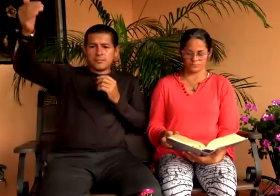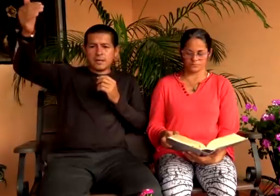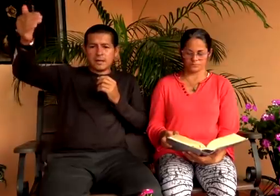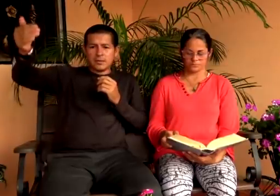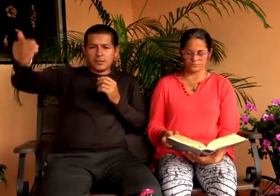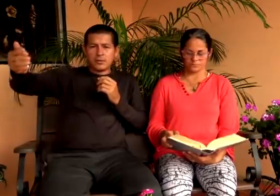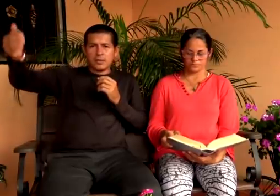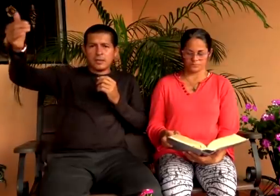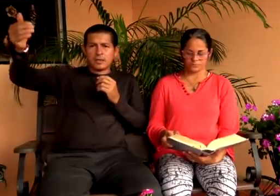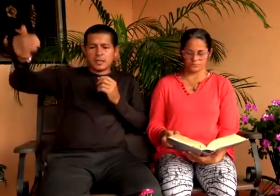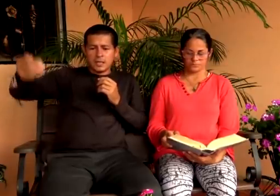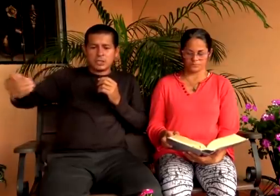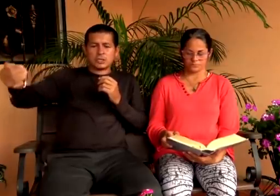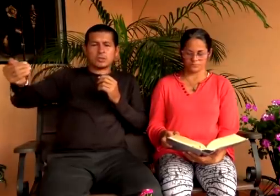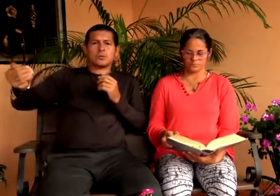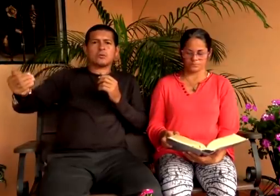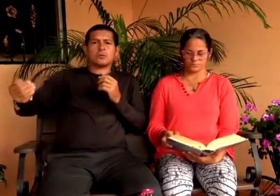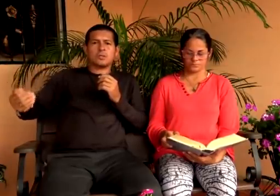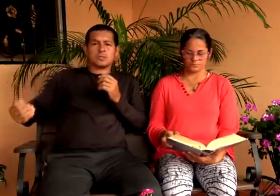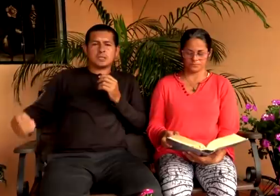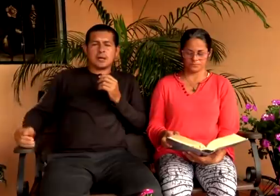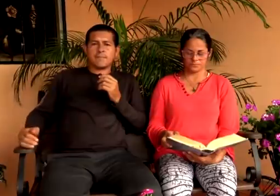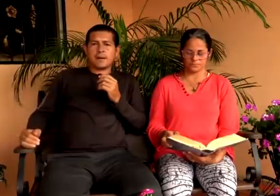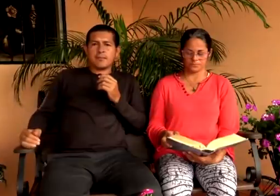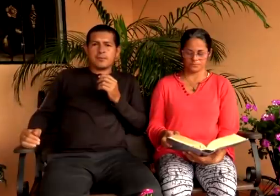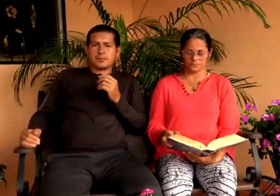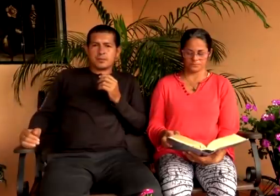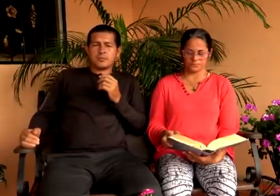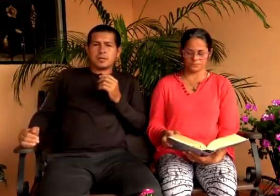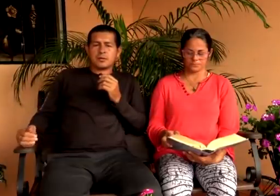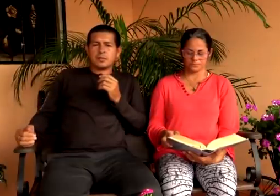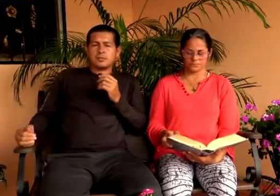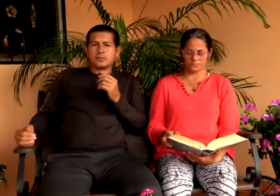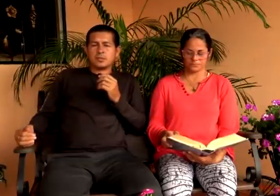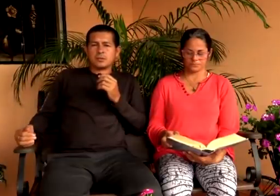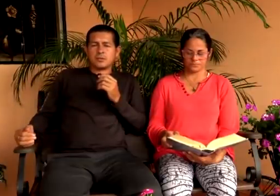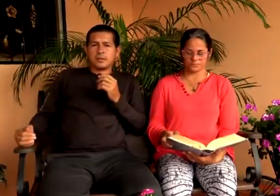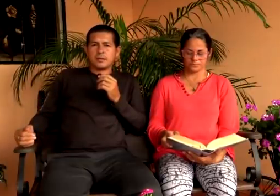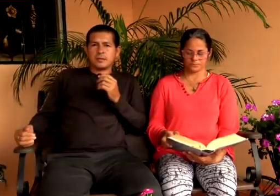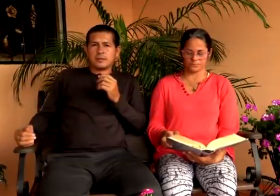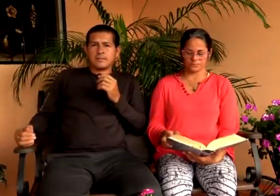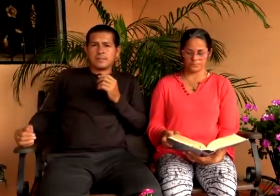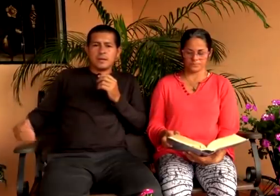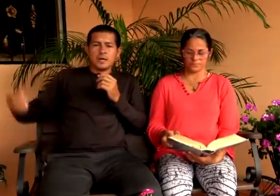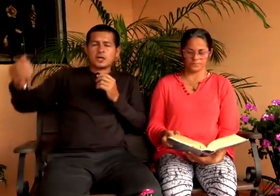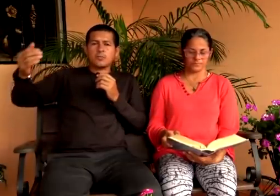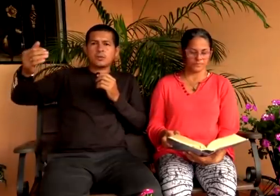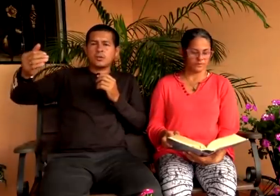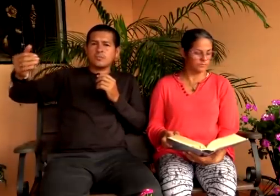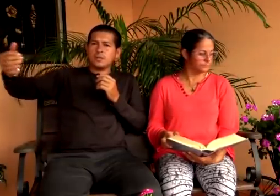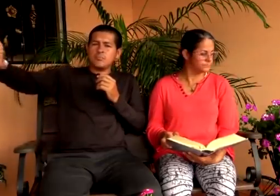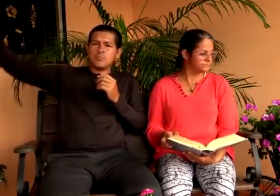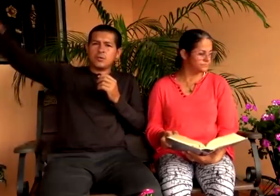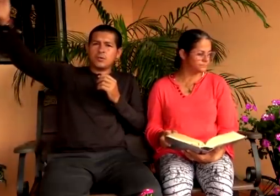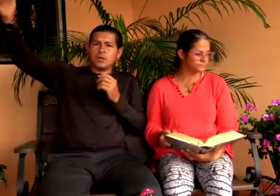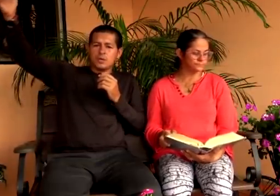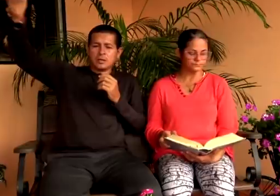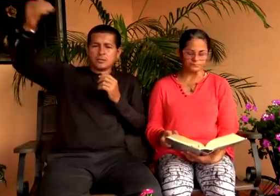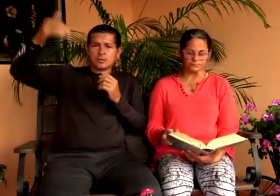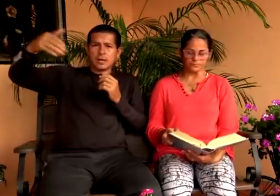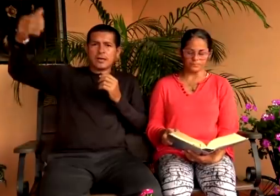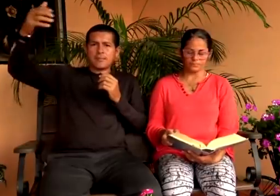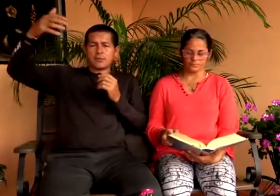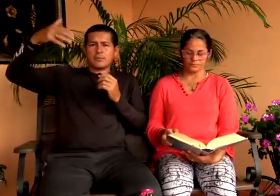somos embajadores de cristo dice san pablo segundo de corintios 5 es como si dios mismo